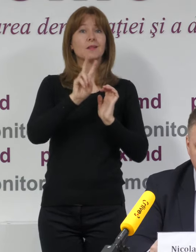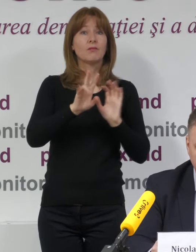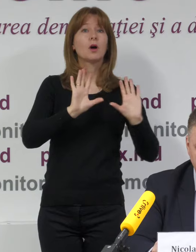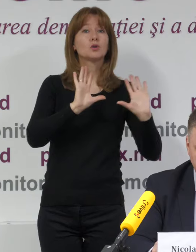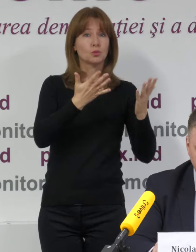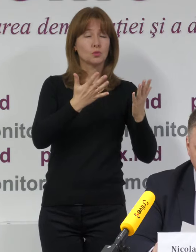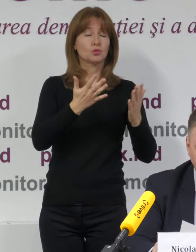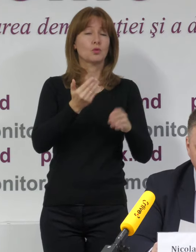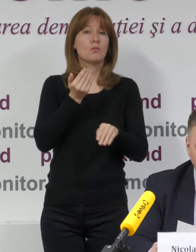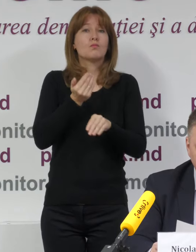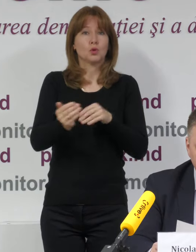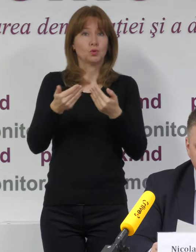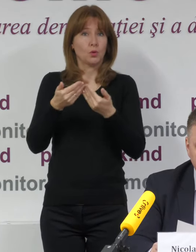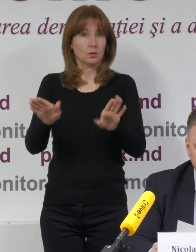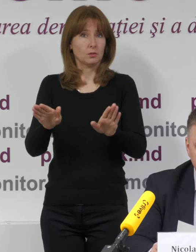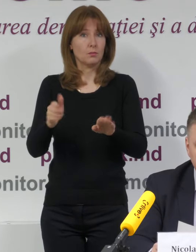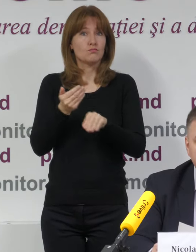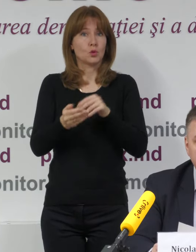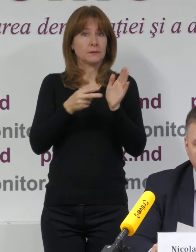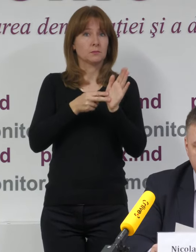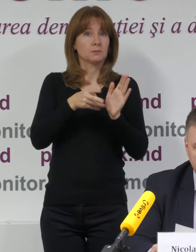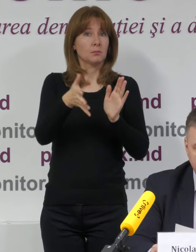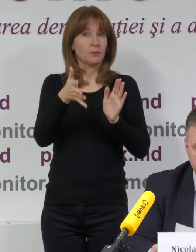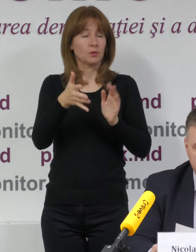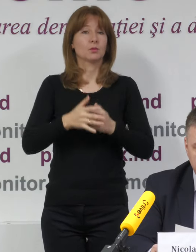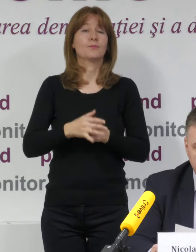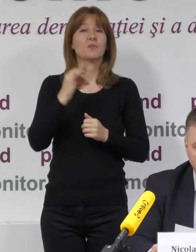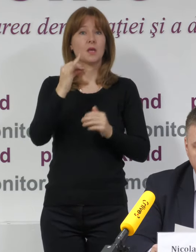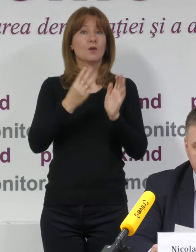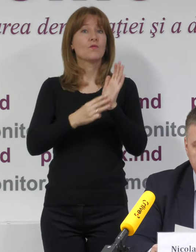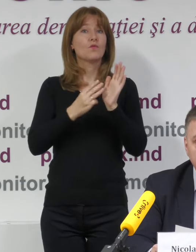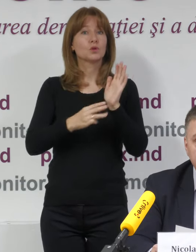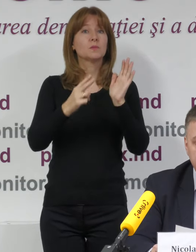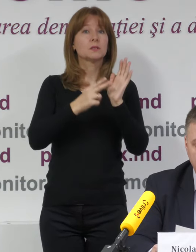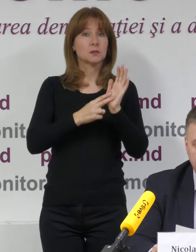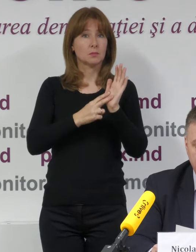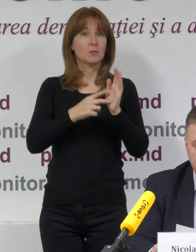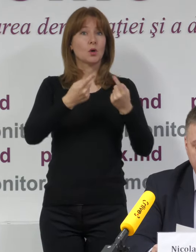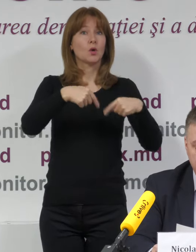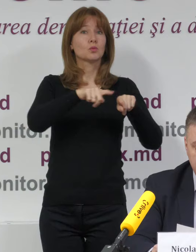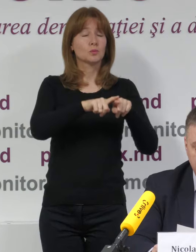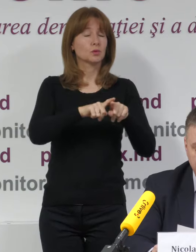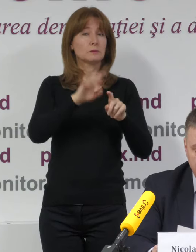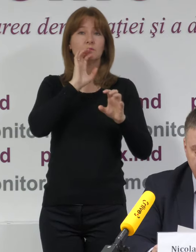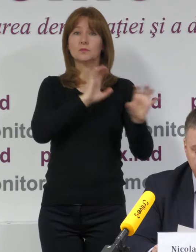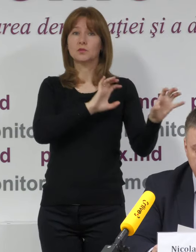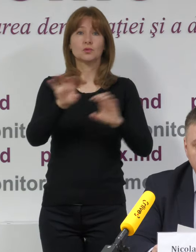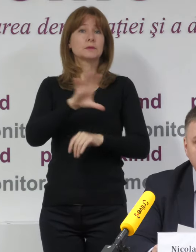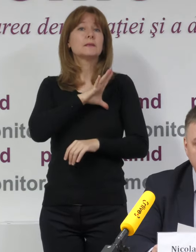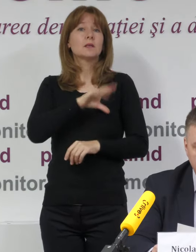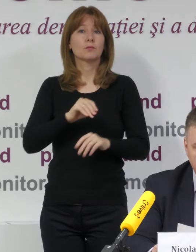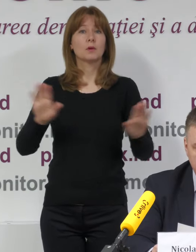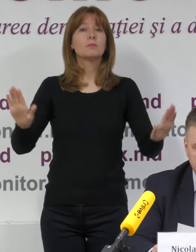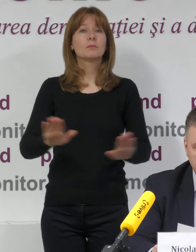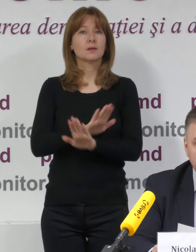după ora 7. Totodată, în cel puțin 87 de secții, nu a fost asigurată solemnitatea procesului de votare prin